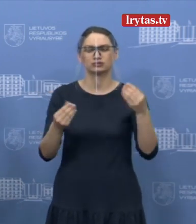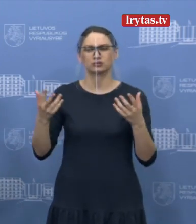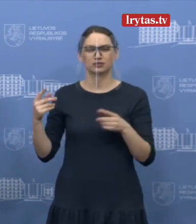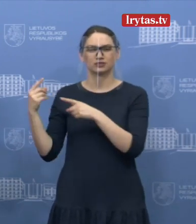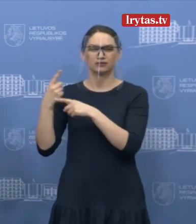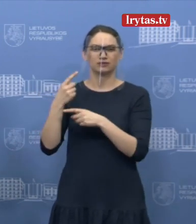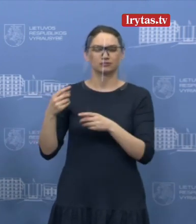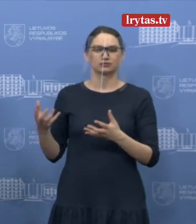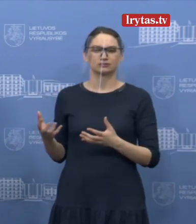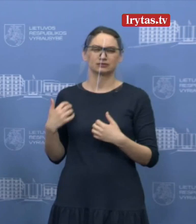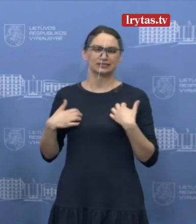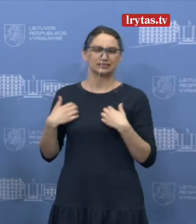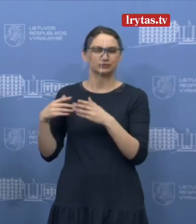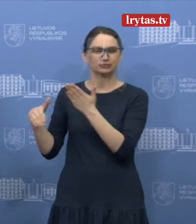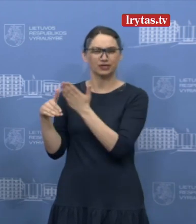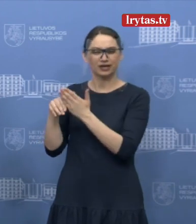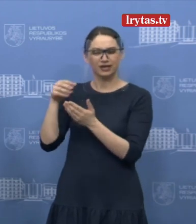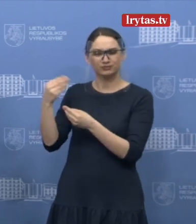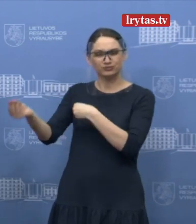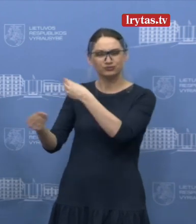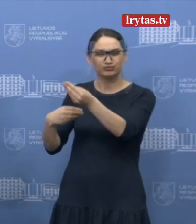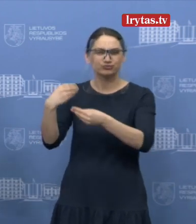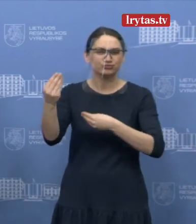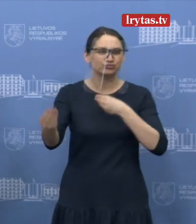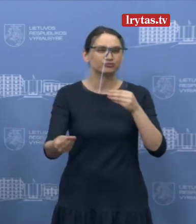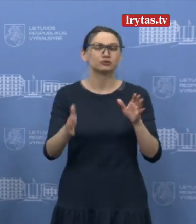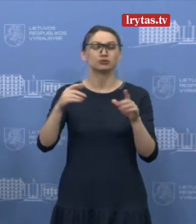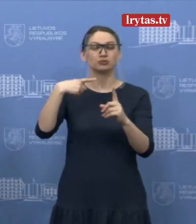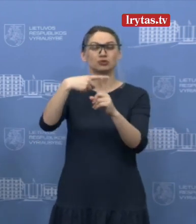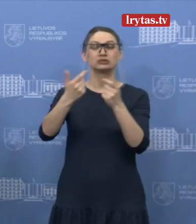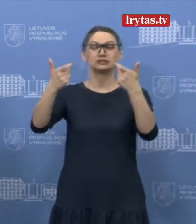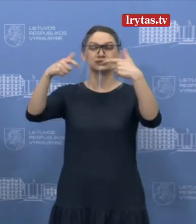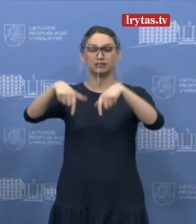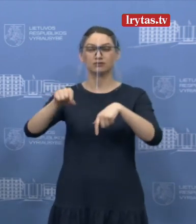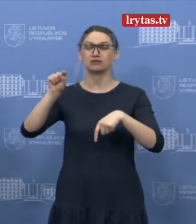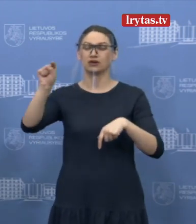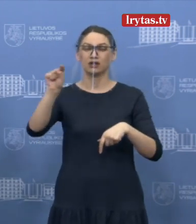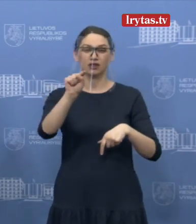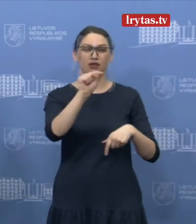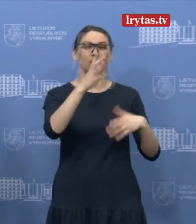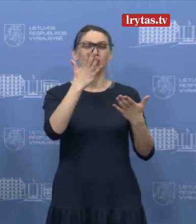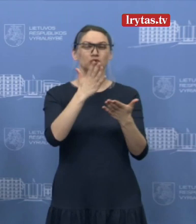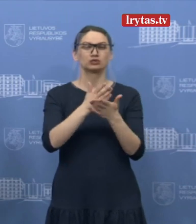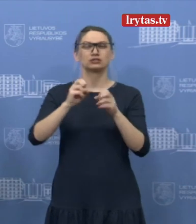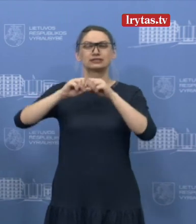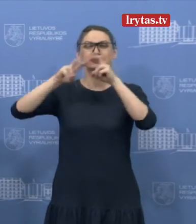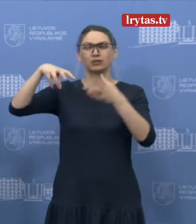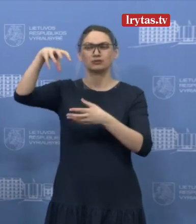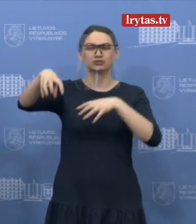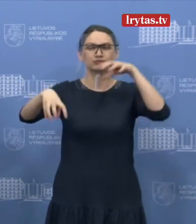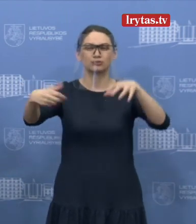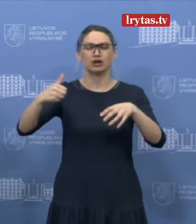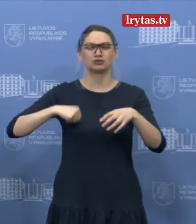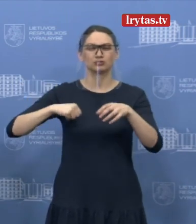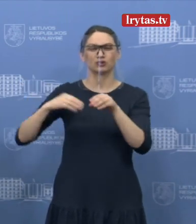ir tom savivaldybėm, kurios turi tuos punktus, kurie veikia tikrinant